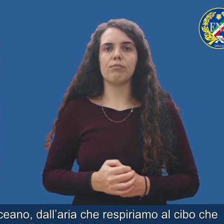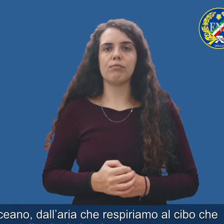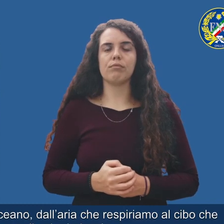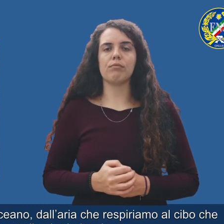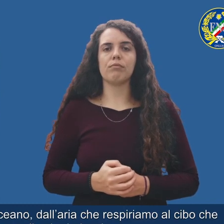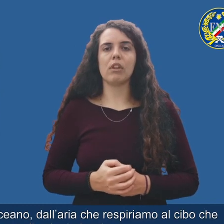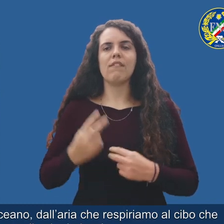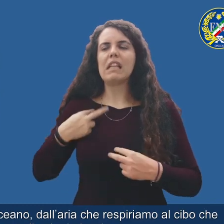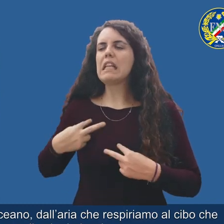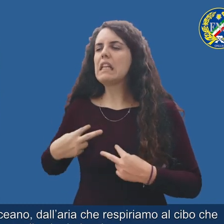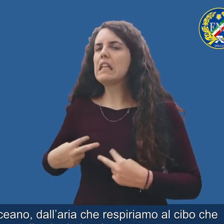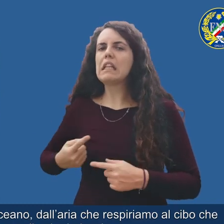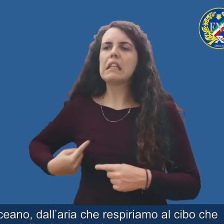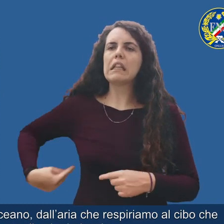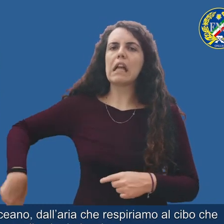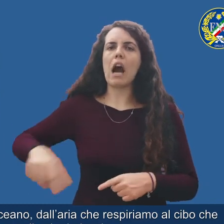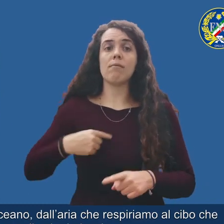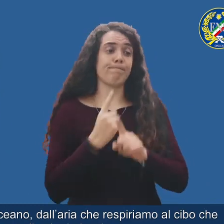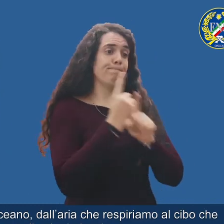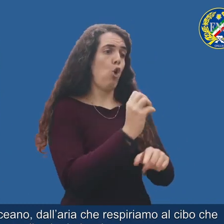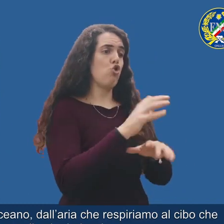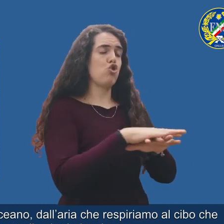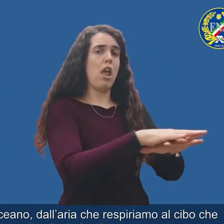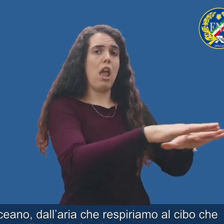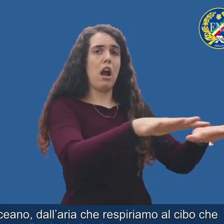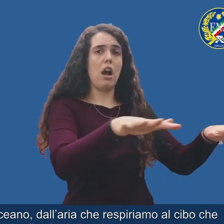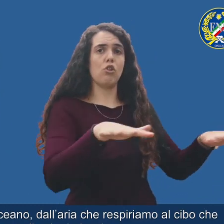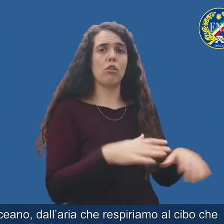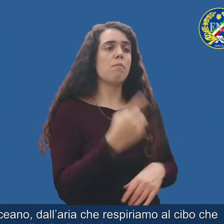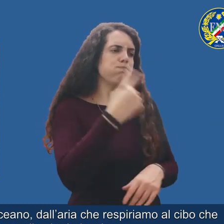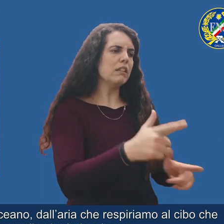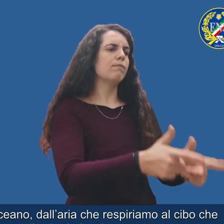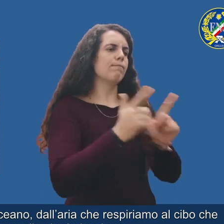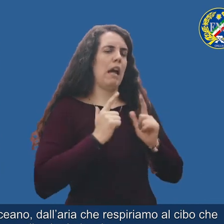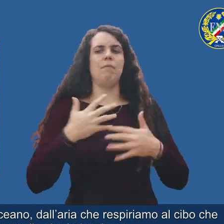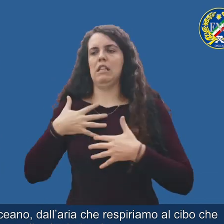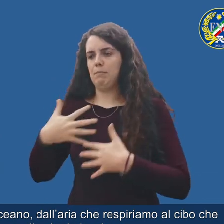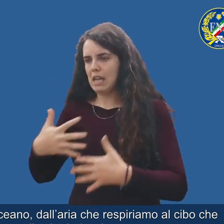La nostra vita dipende dall'oceano, dall'aria che respiriamo al cibo che mangiamo a quello che indossiamo.